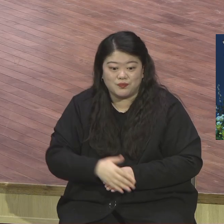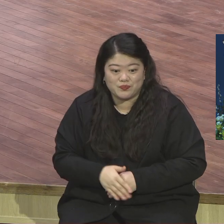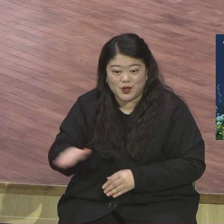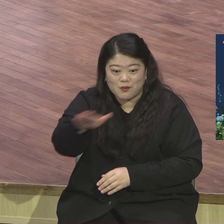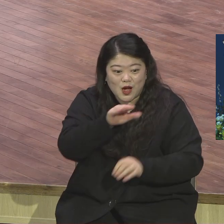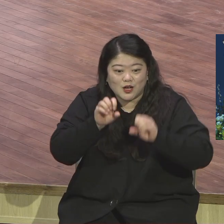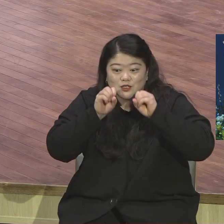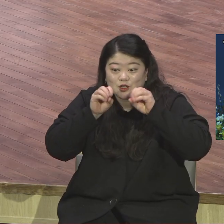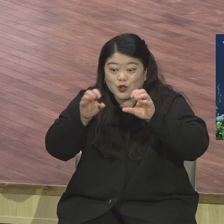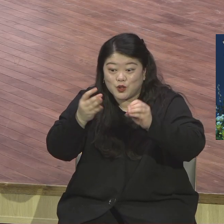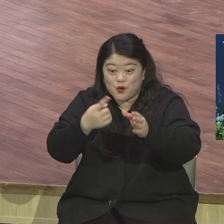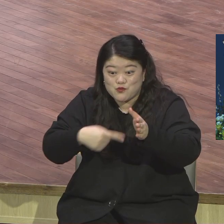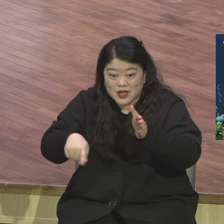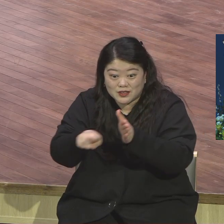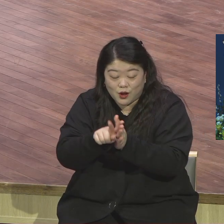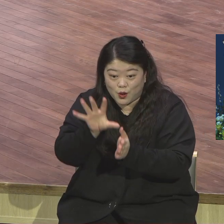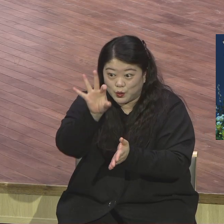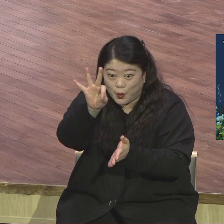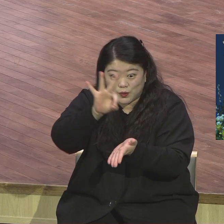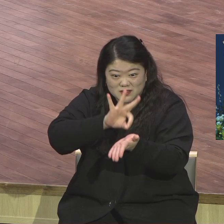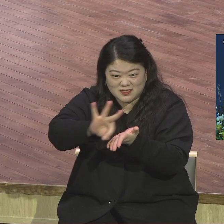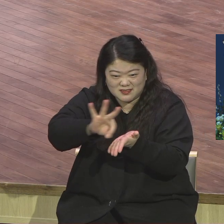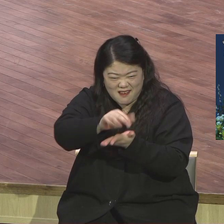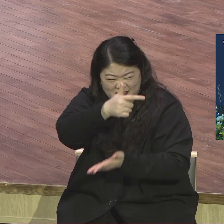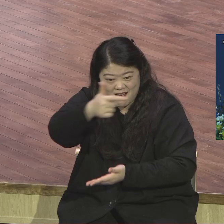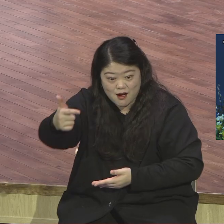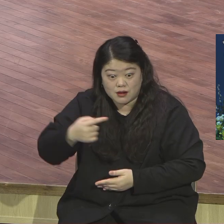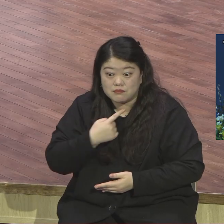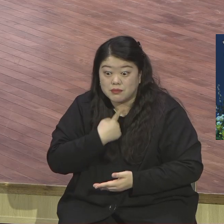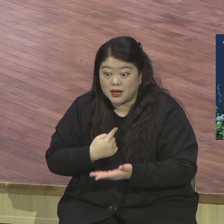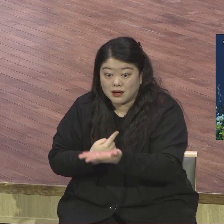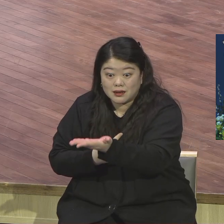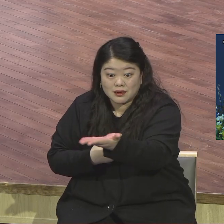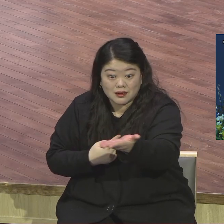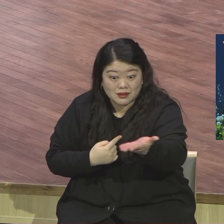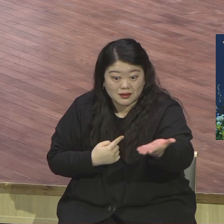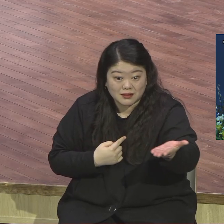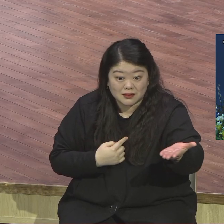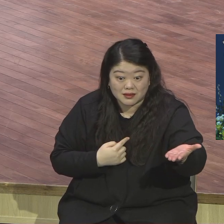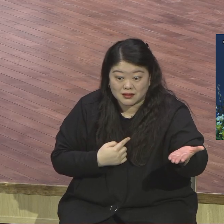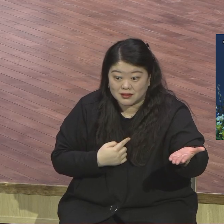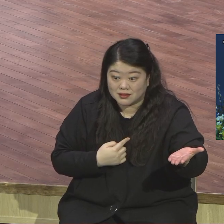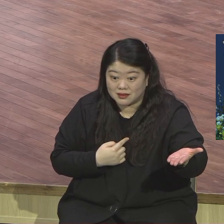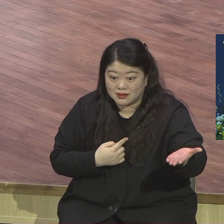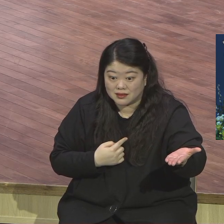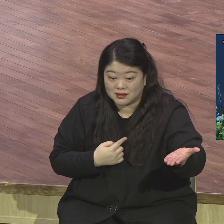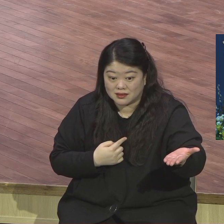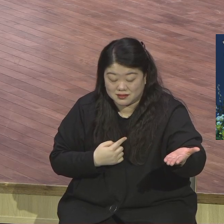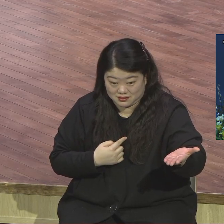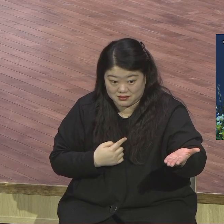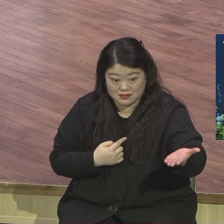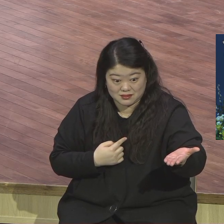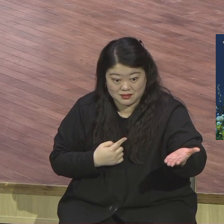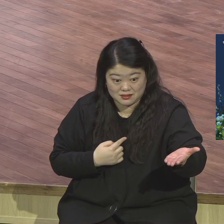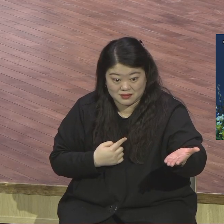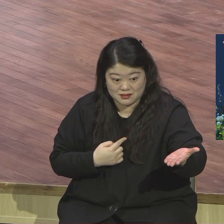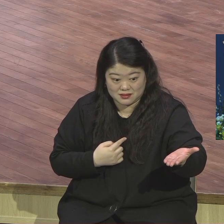성교비를 성교를 위해서 가슴에 품고 기도하고 성교에 한번 들여봤어요 형식 말고